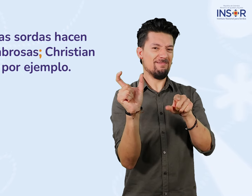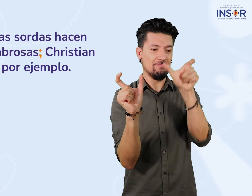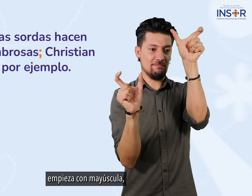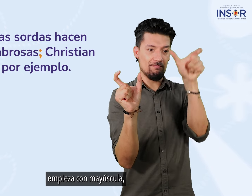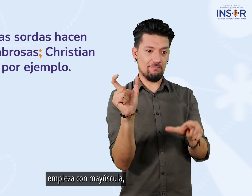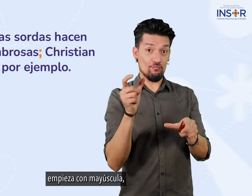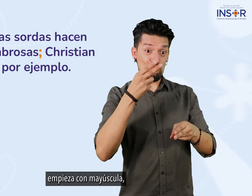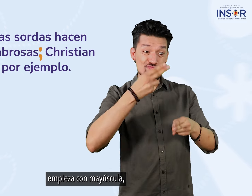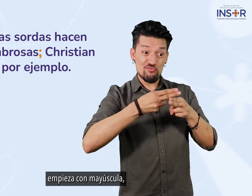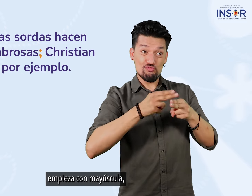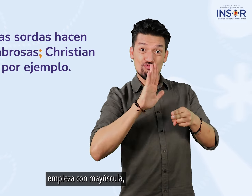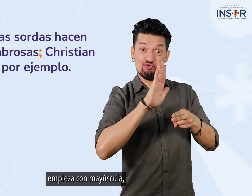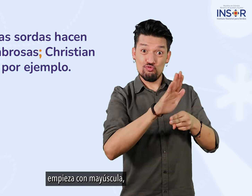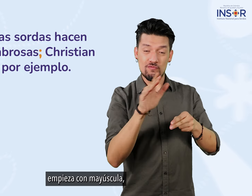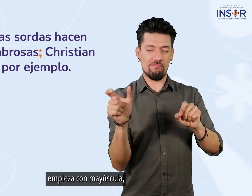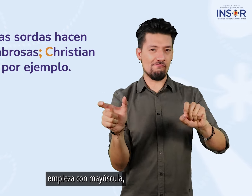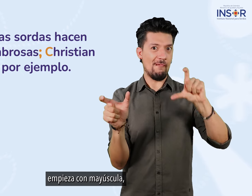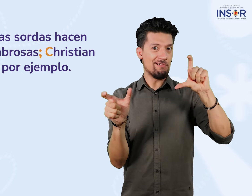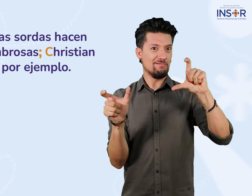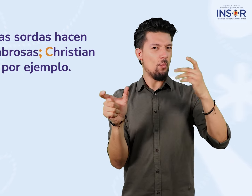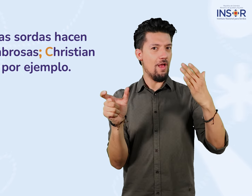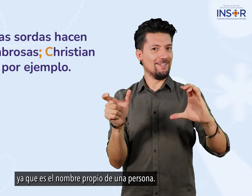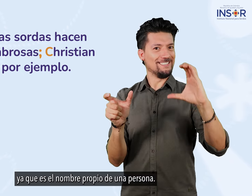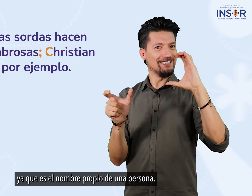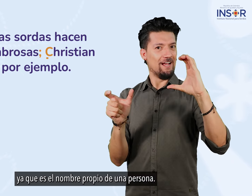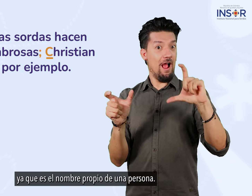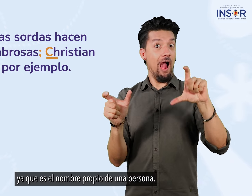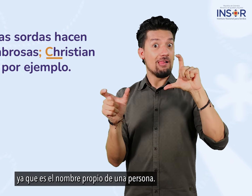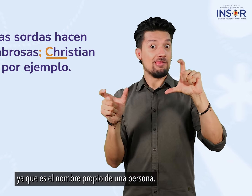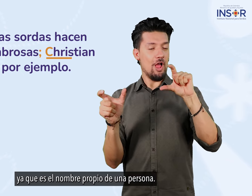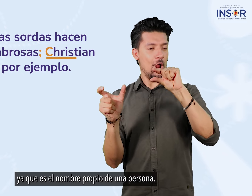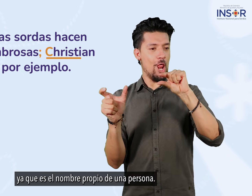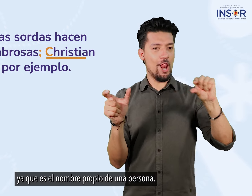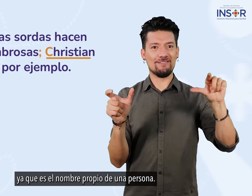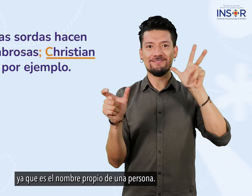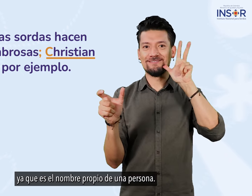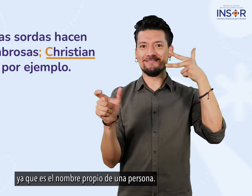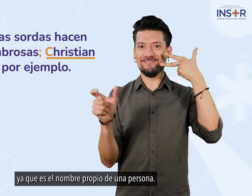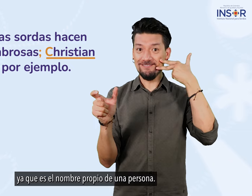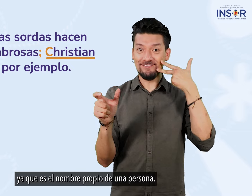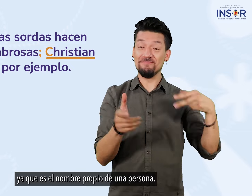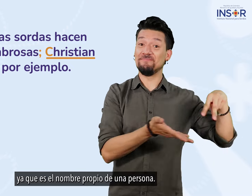empieza con mayúscula ya que es el nombre propio de una persona